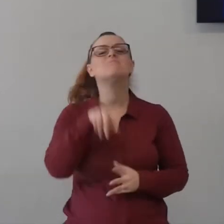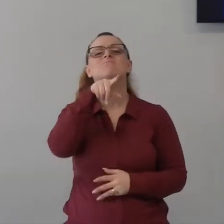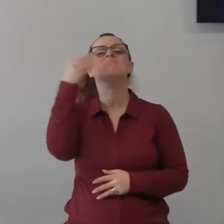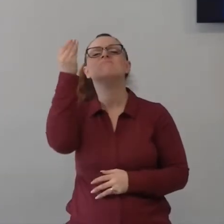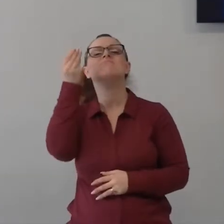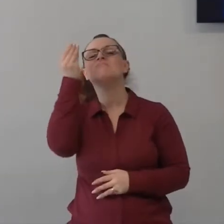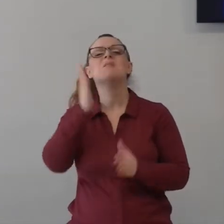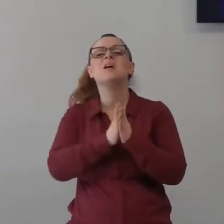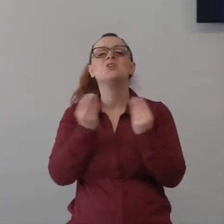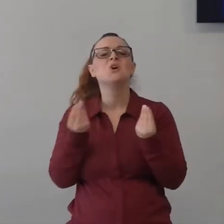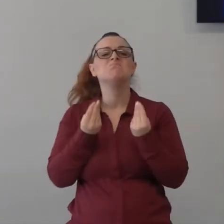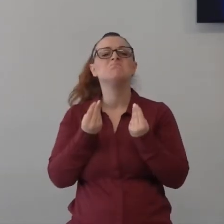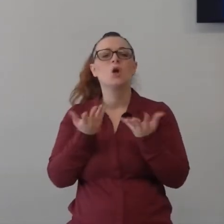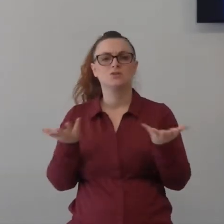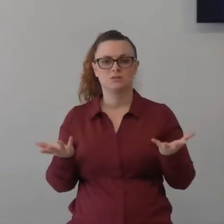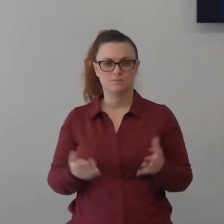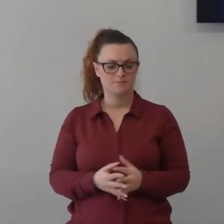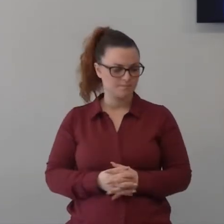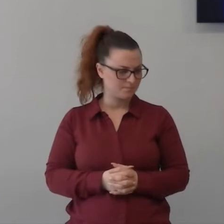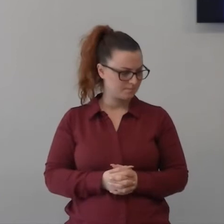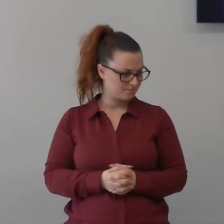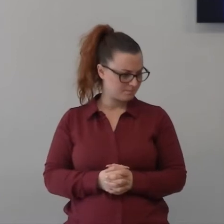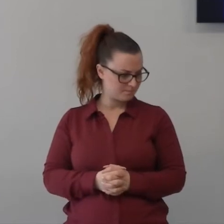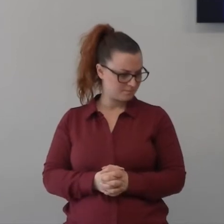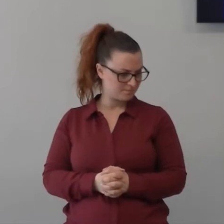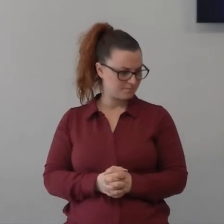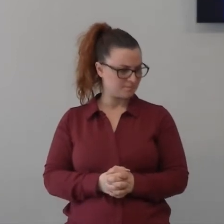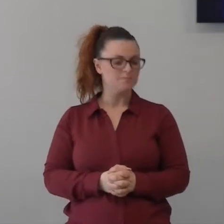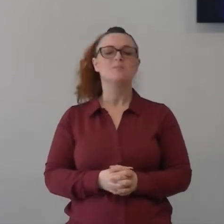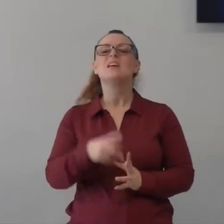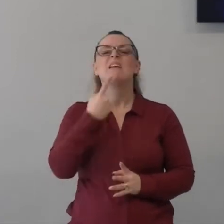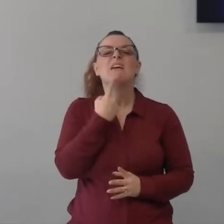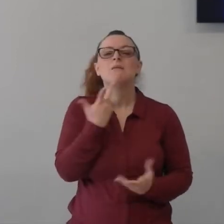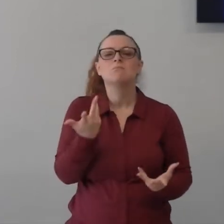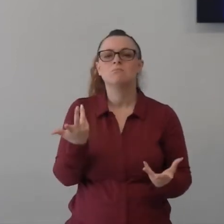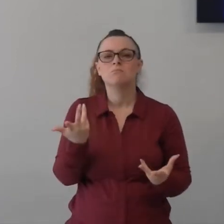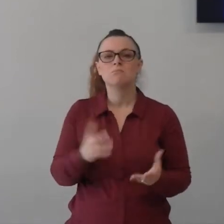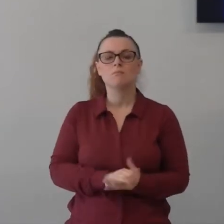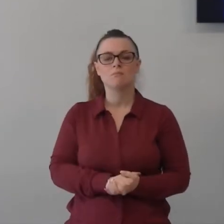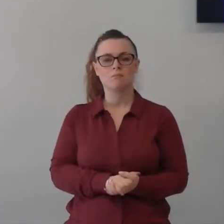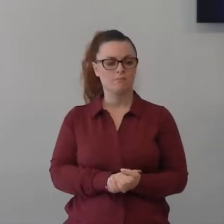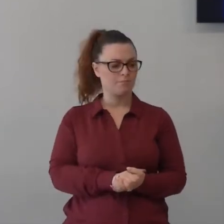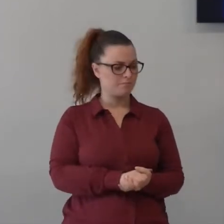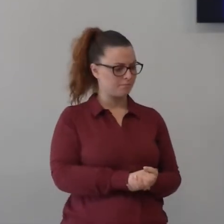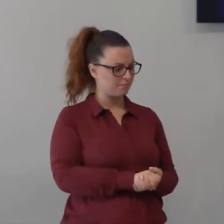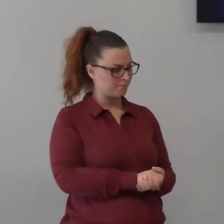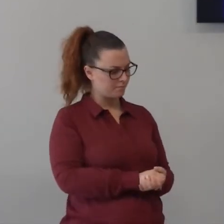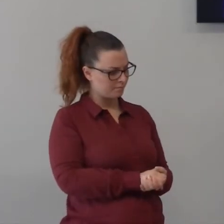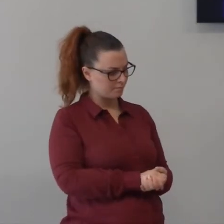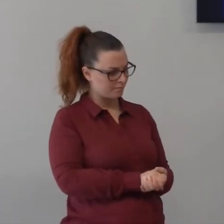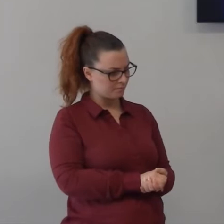Gesù e per chi avrà pregato poco afferma che